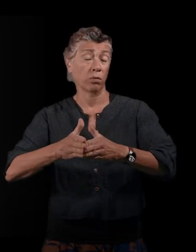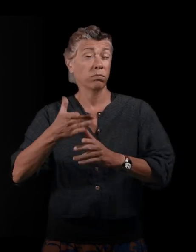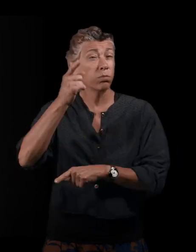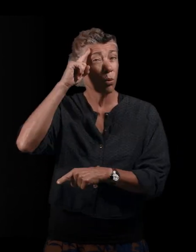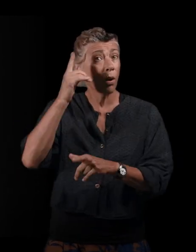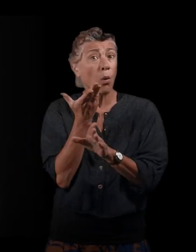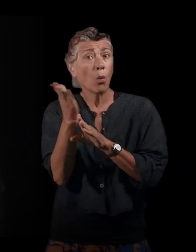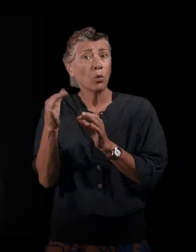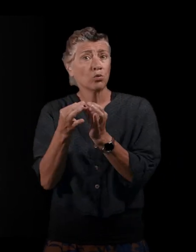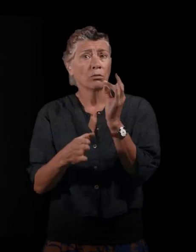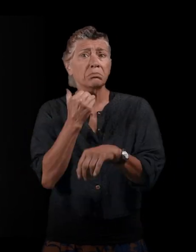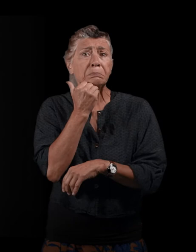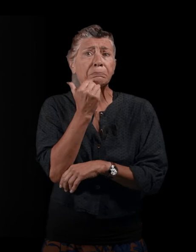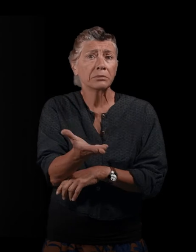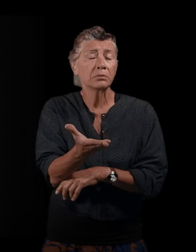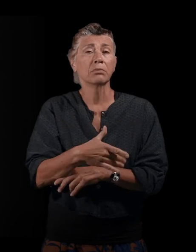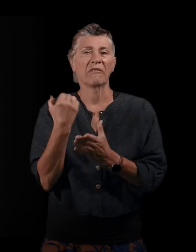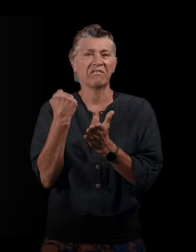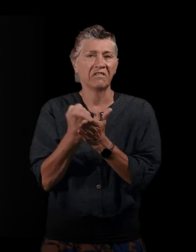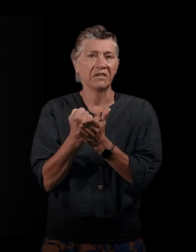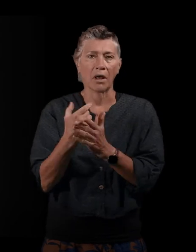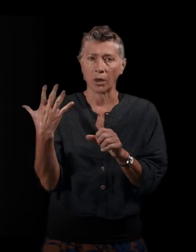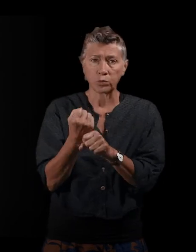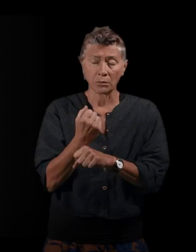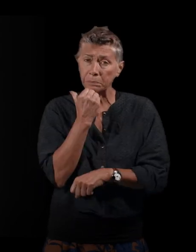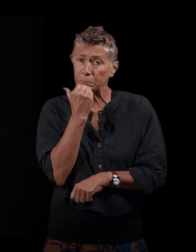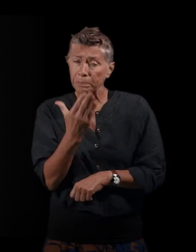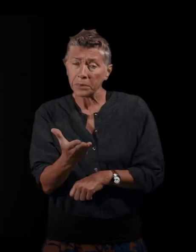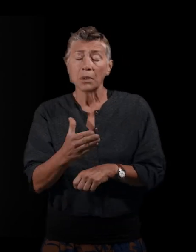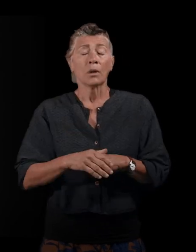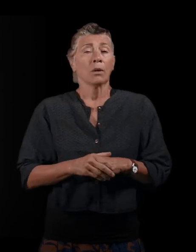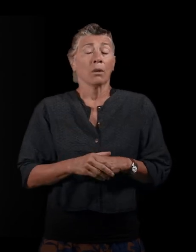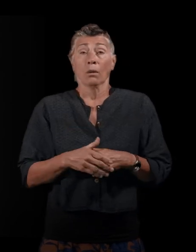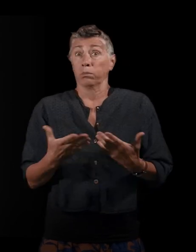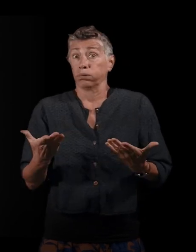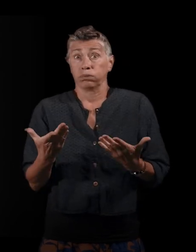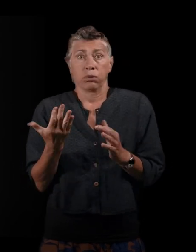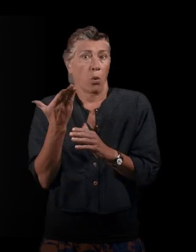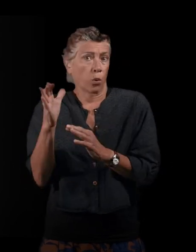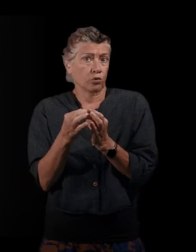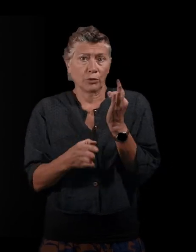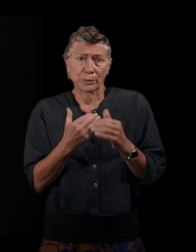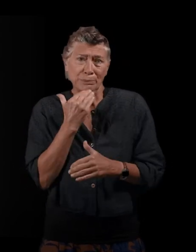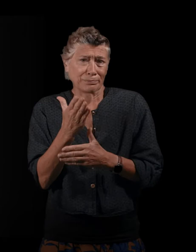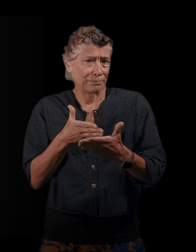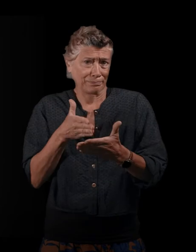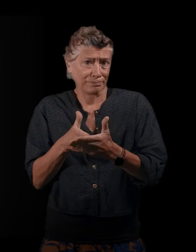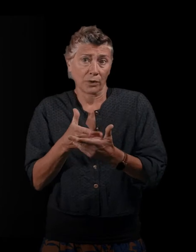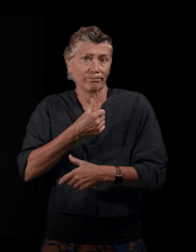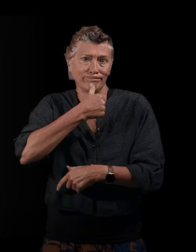pas pu le faire par d'autres moyens. Donc, elles n'ont pas pu accéder au visa, elles n'ont pas pu trouver d'autres façons de voyager. Et